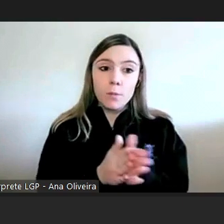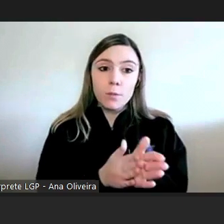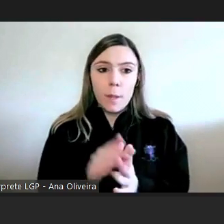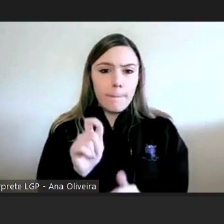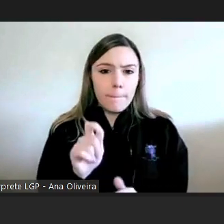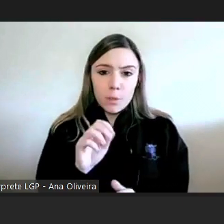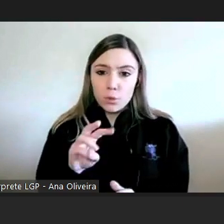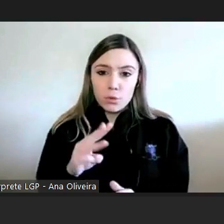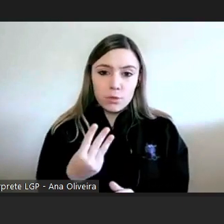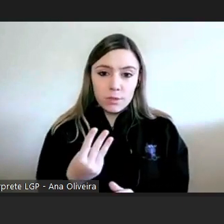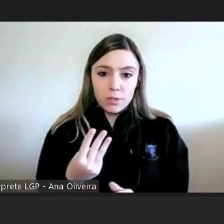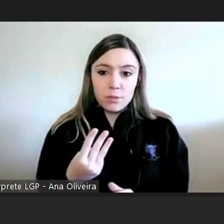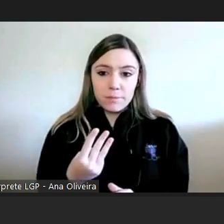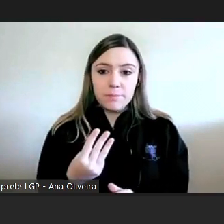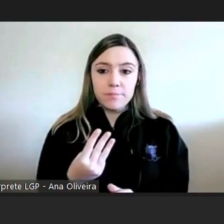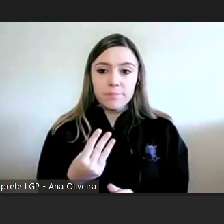minutos